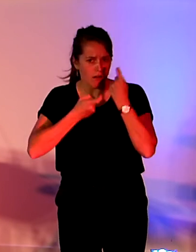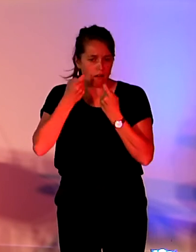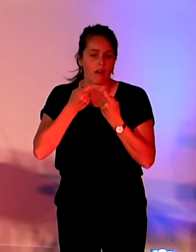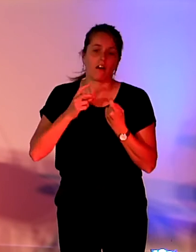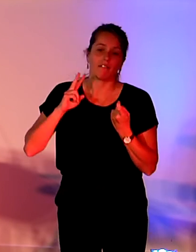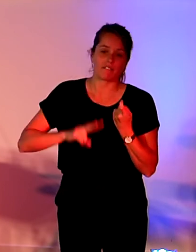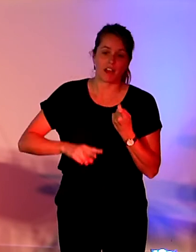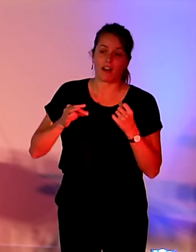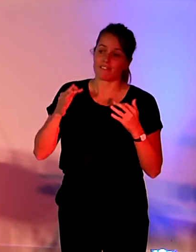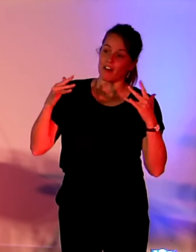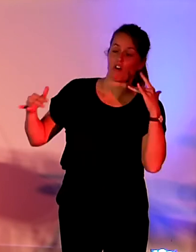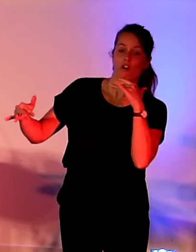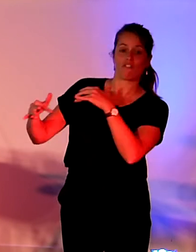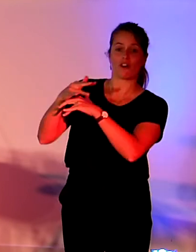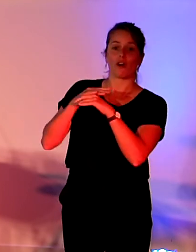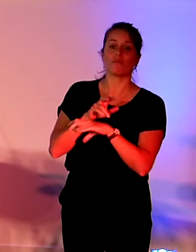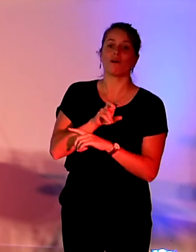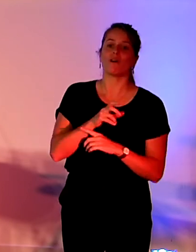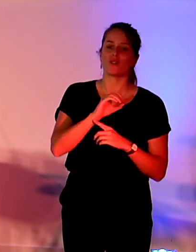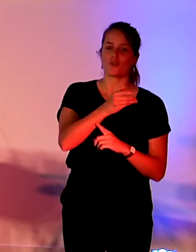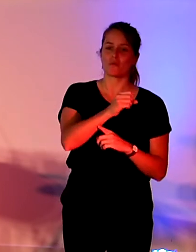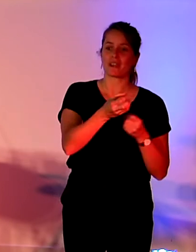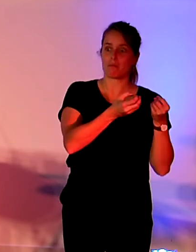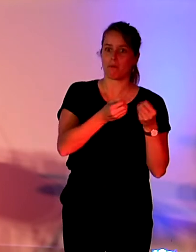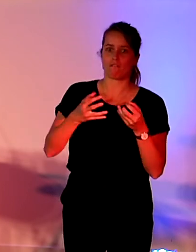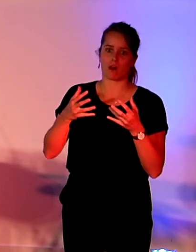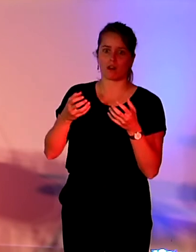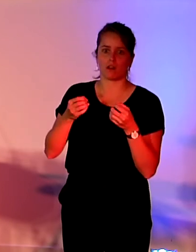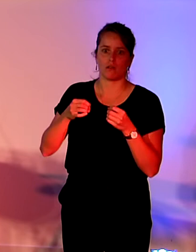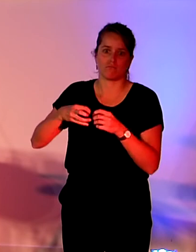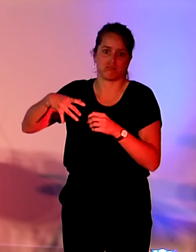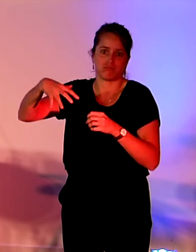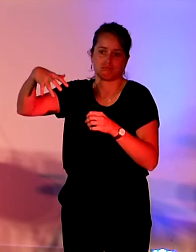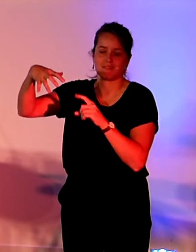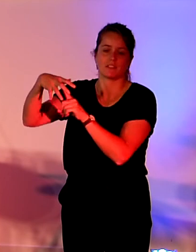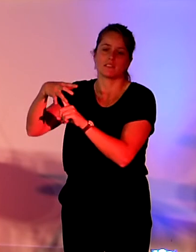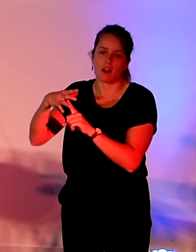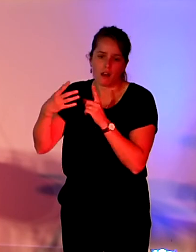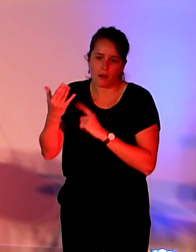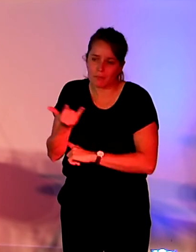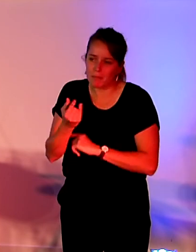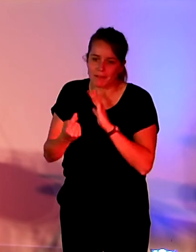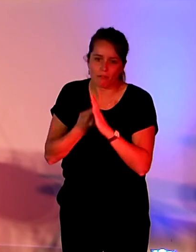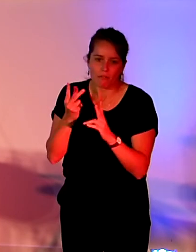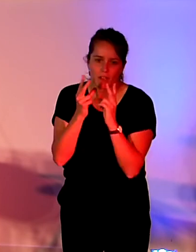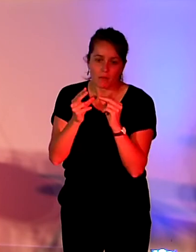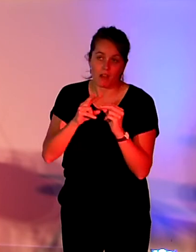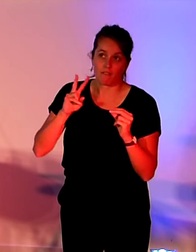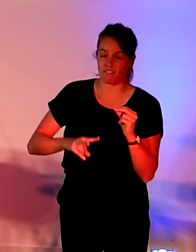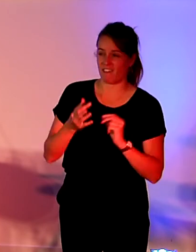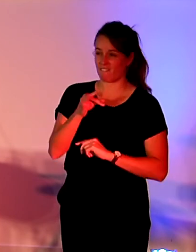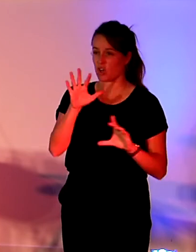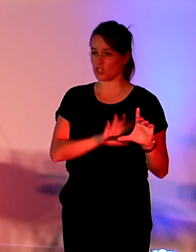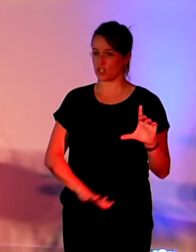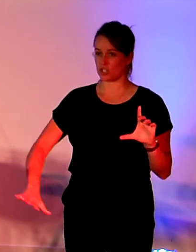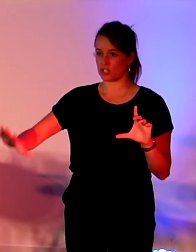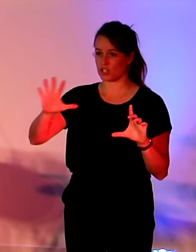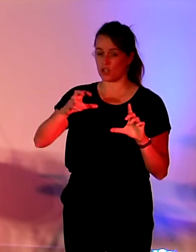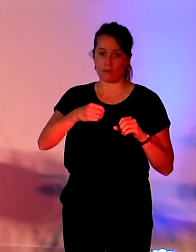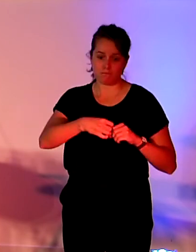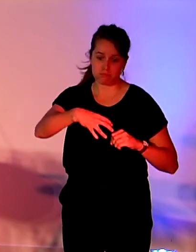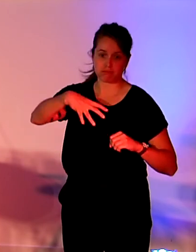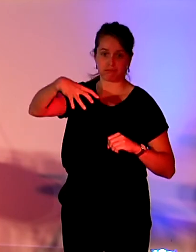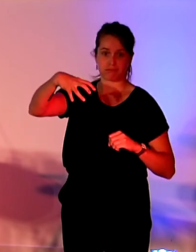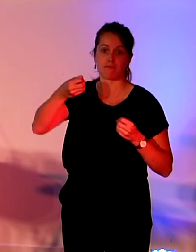impacts environnementaux du numérique. peux peut-être juste vous dire qu'à l'échelle française, le numérique représente environ 2,5 %